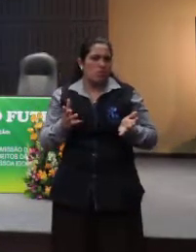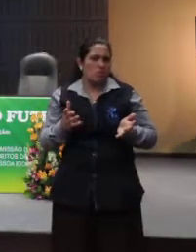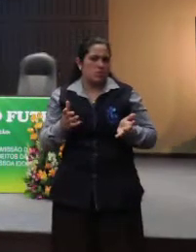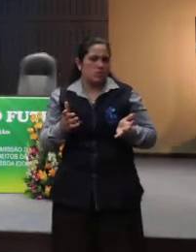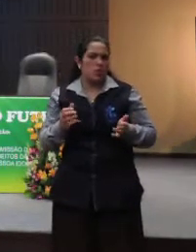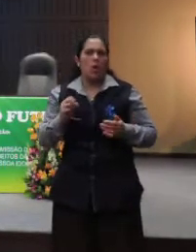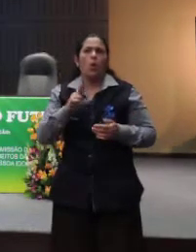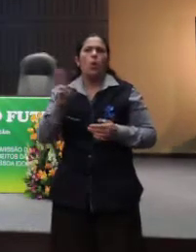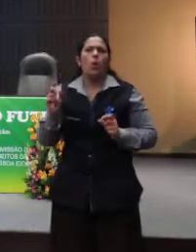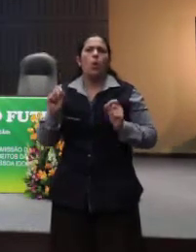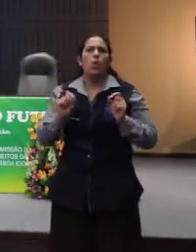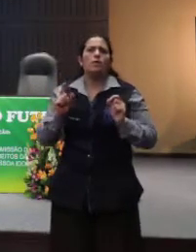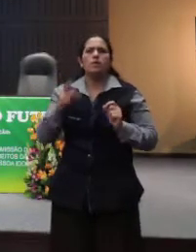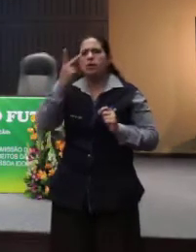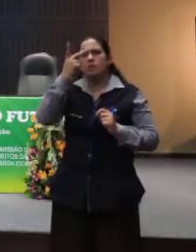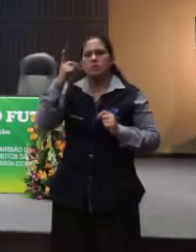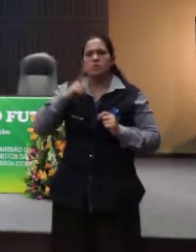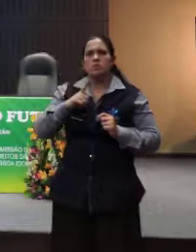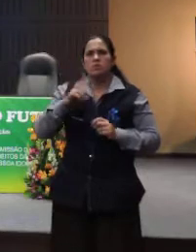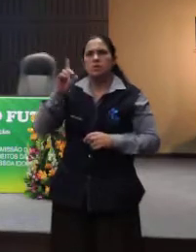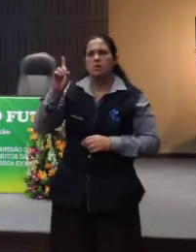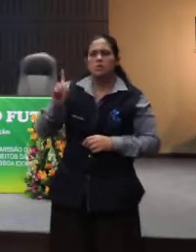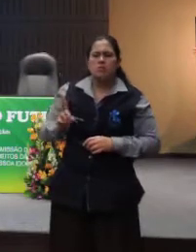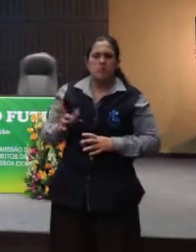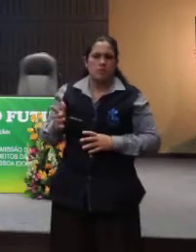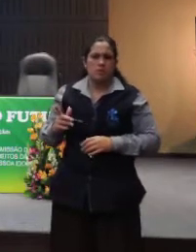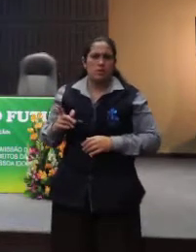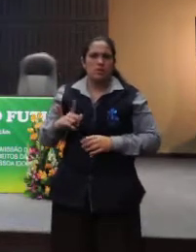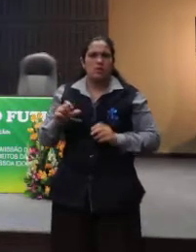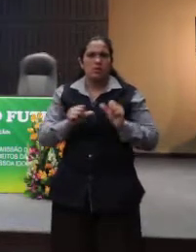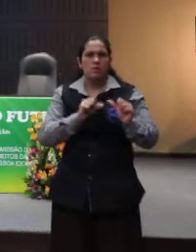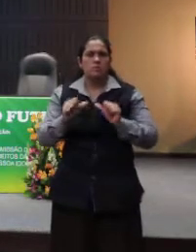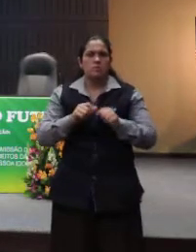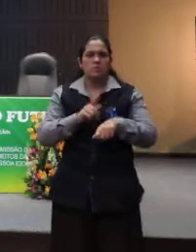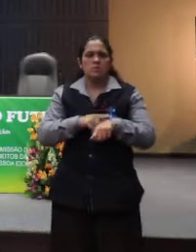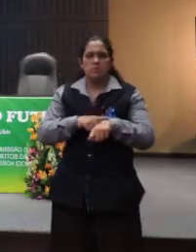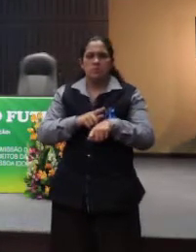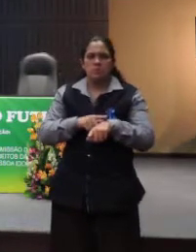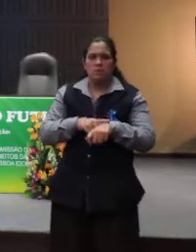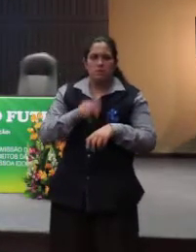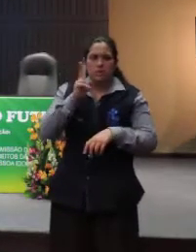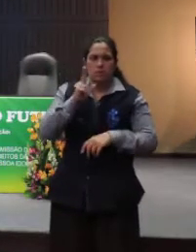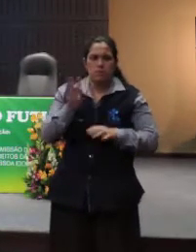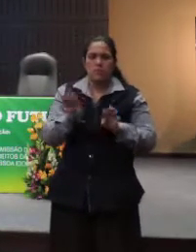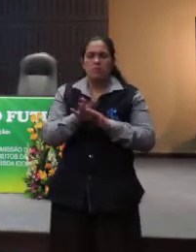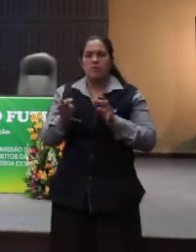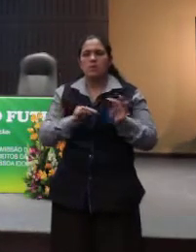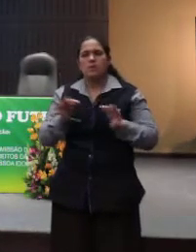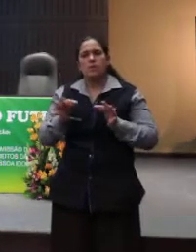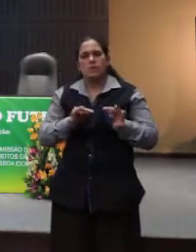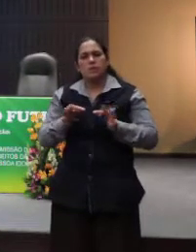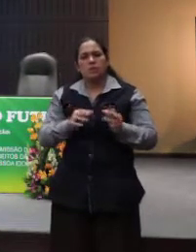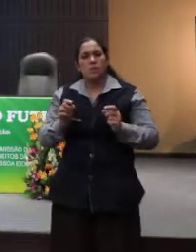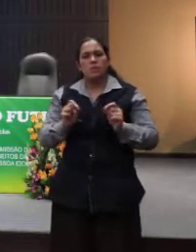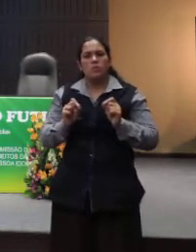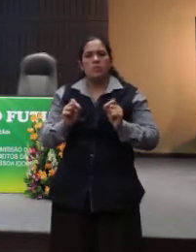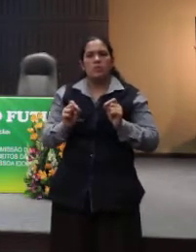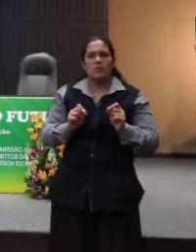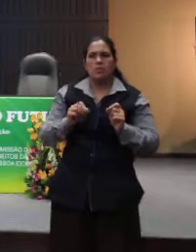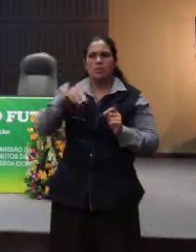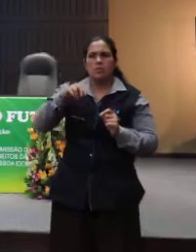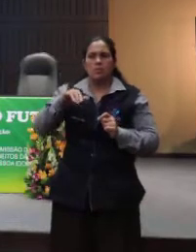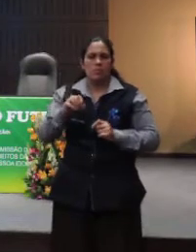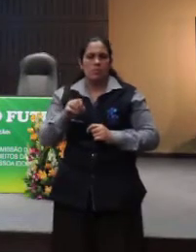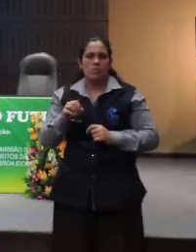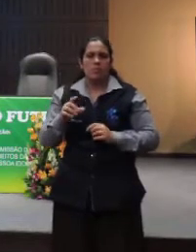O que é pessoa com deficiência não varia no tempo, de acordo com a tecnologia, com o que o meio, a humanidade